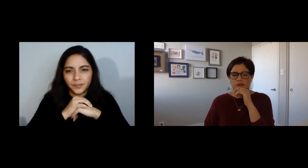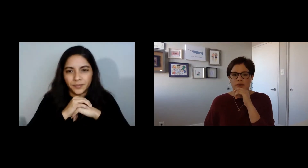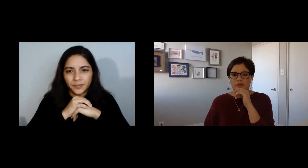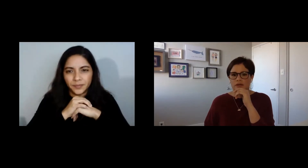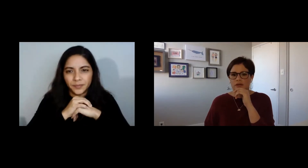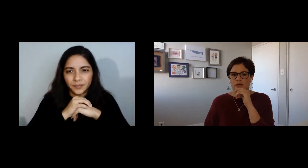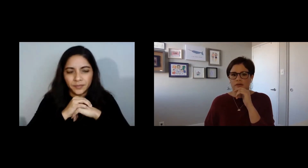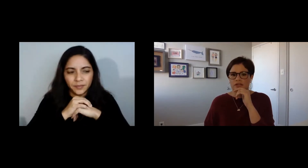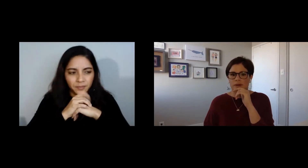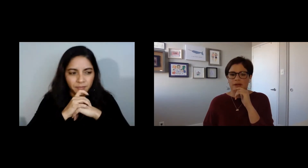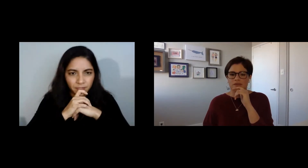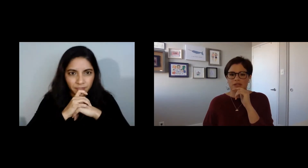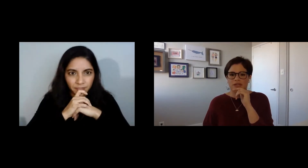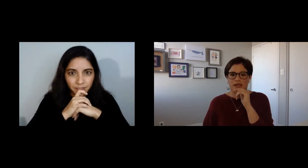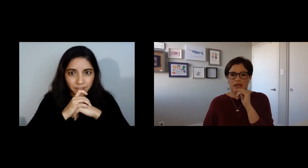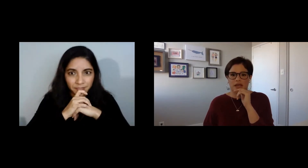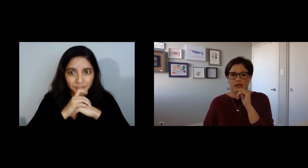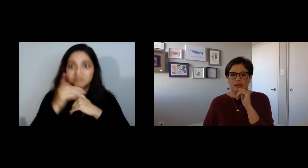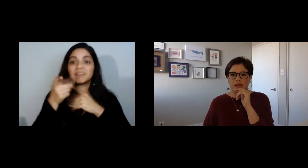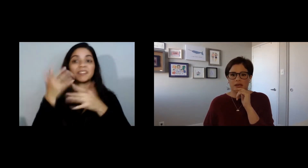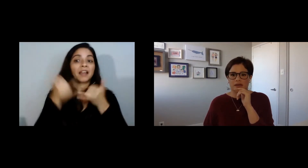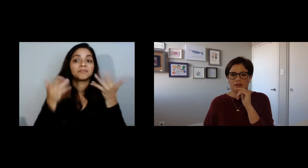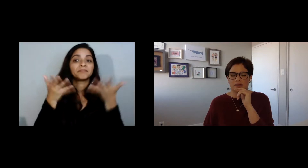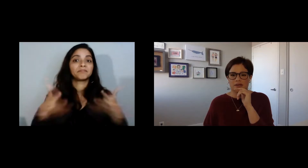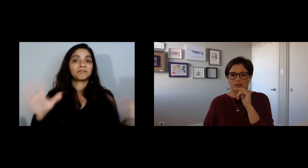de esto esto es nuestra última preguntita así que